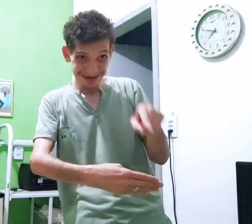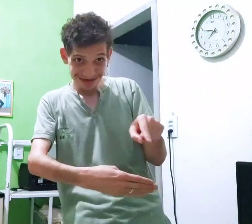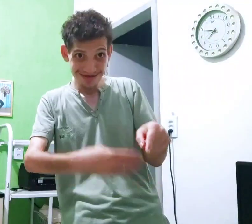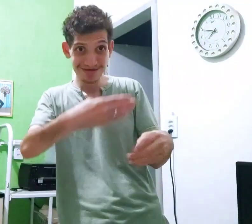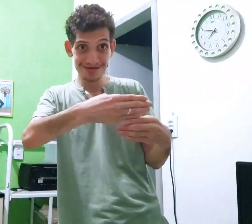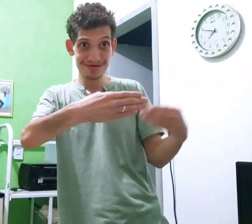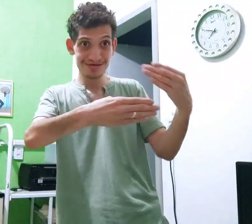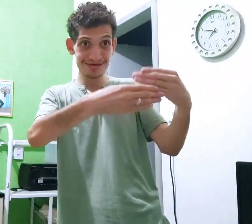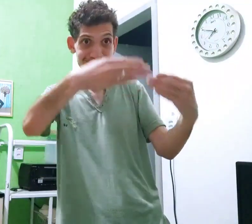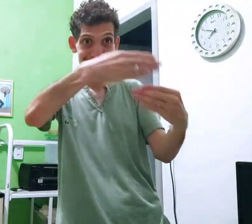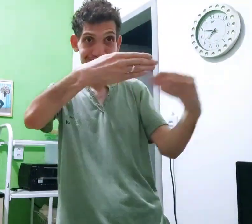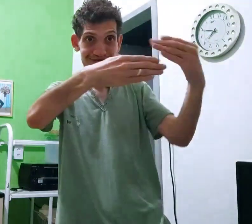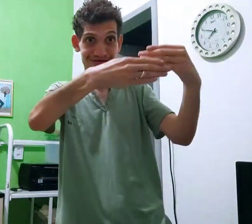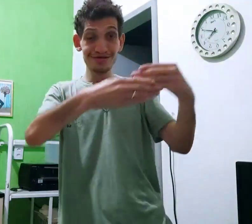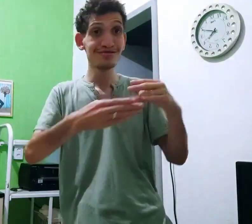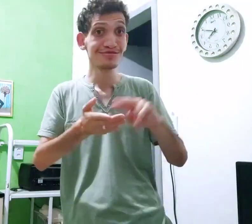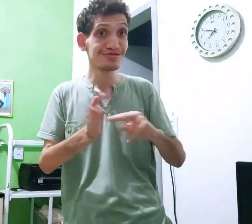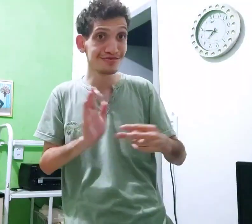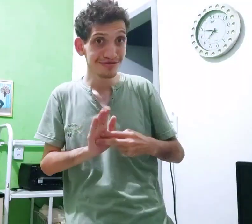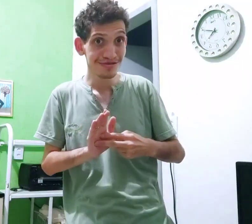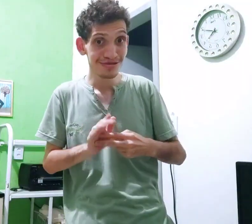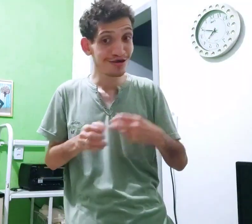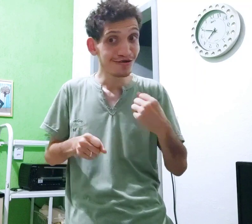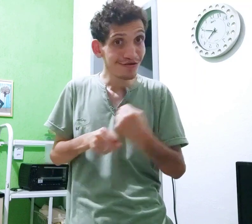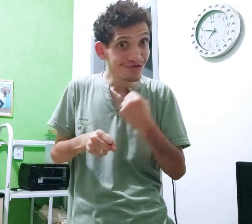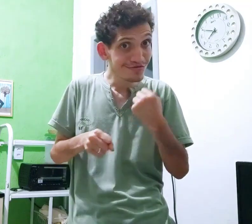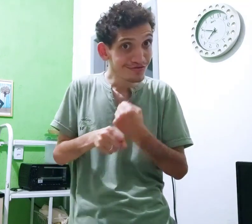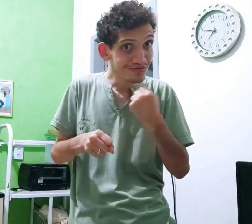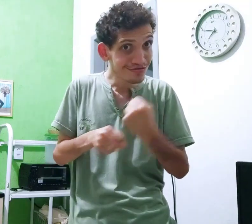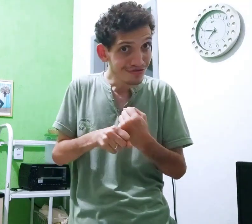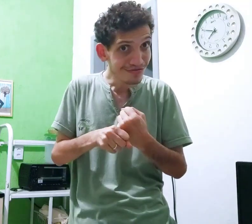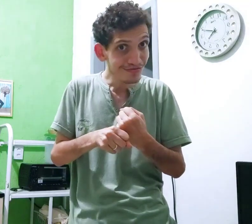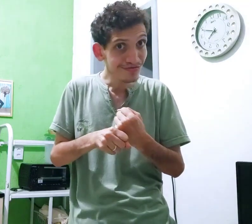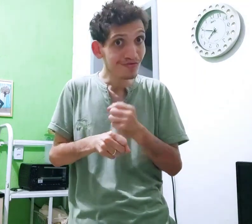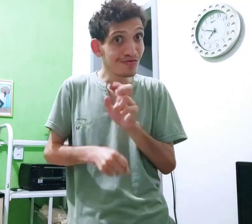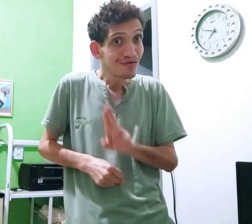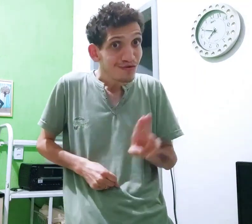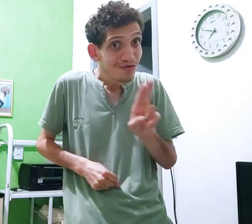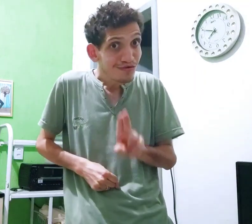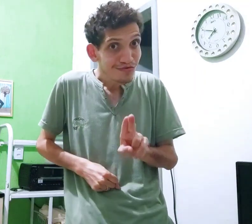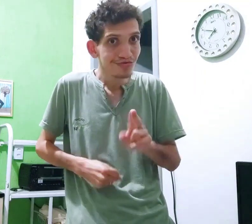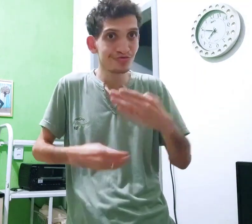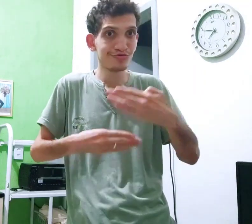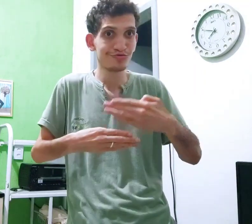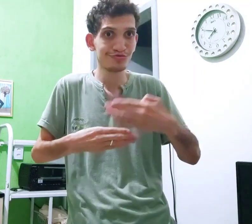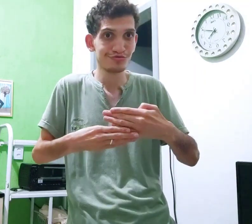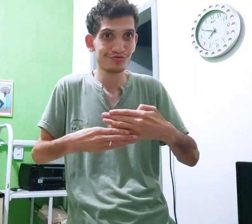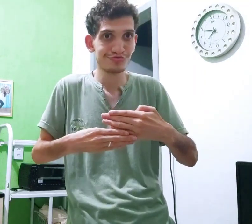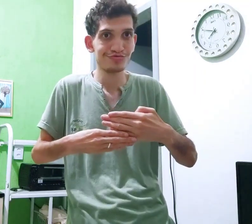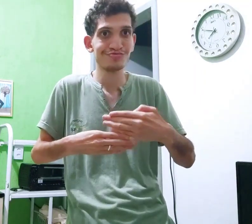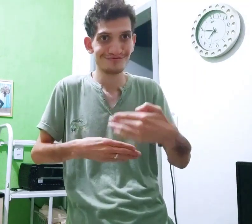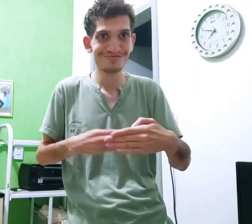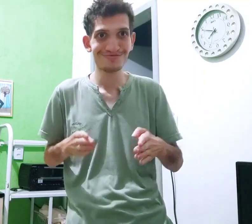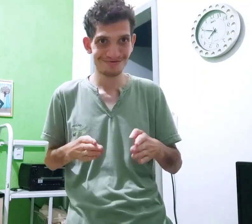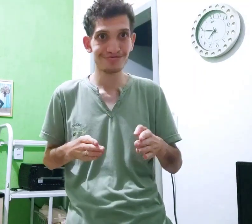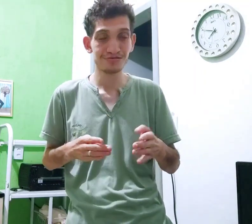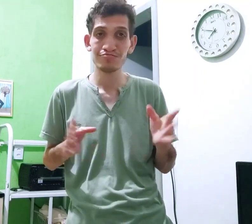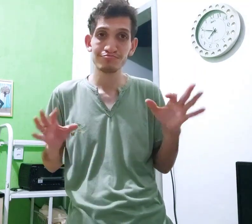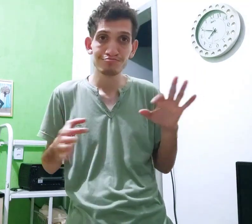Construir Construir tesouro Significa Construir Usando Tesouro